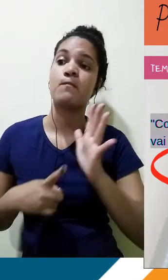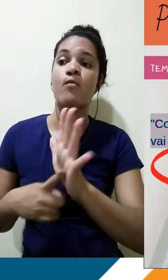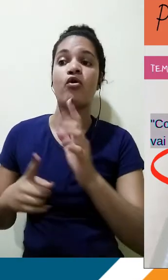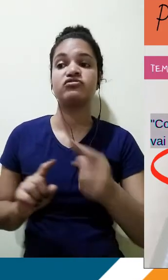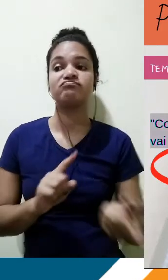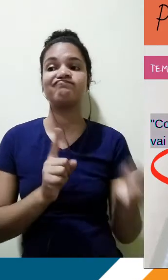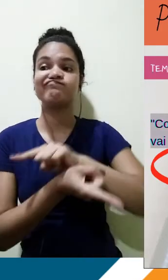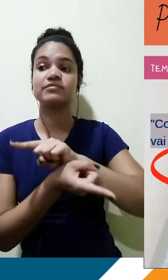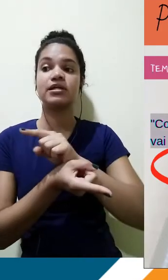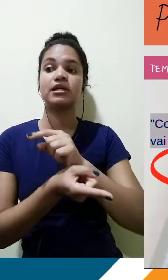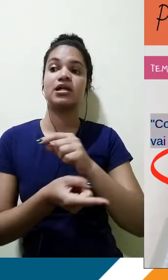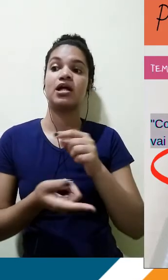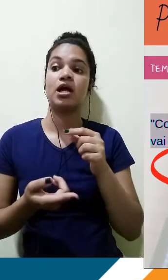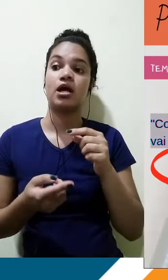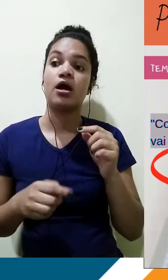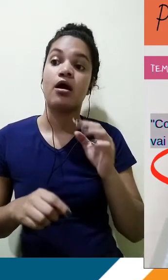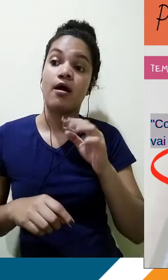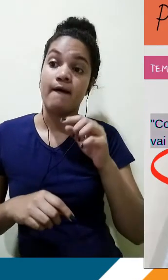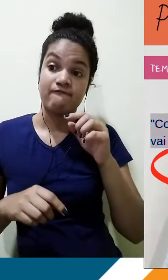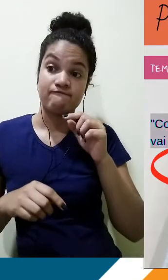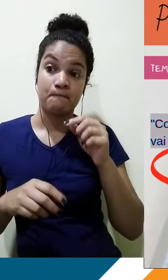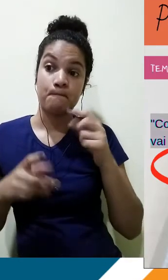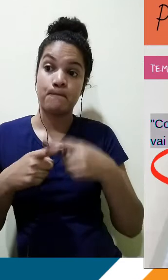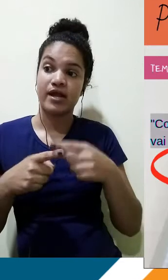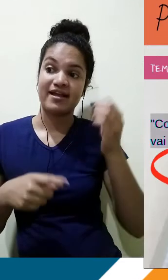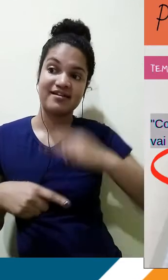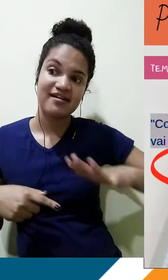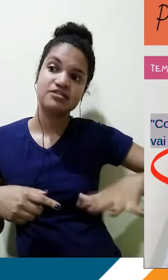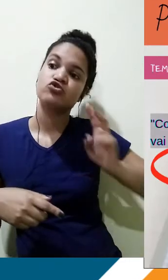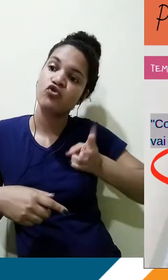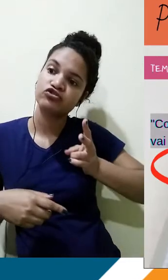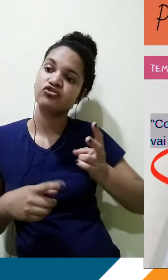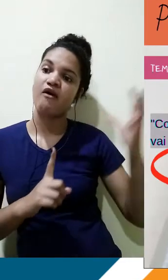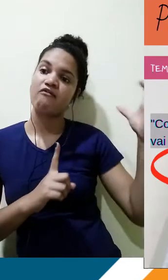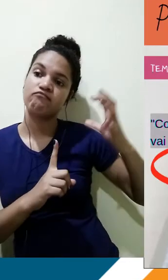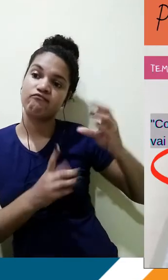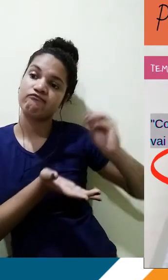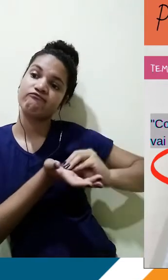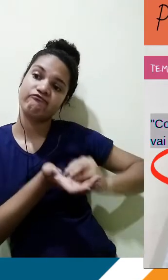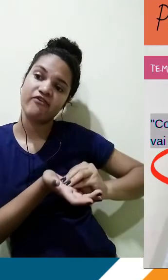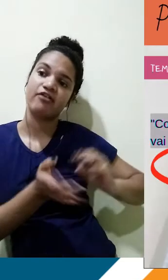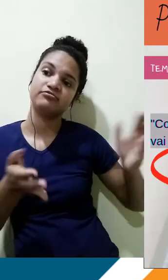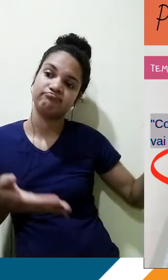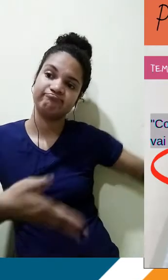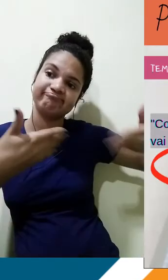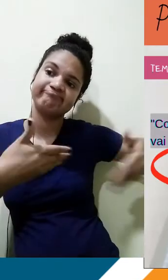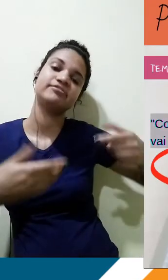através da leitura. Então, perceba, a relação da contextualização nova, o